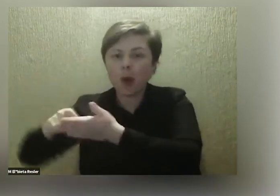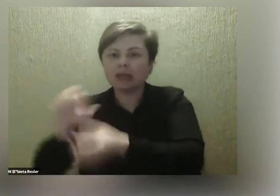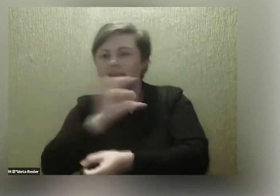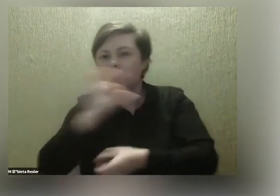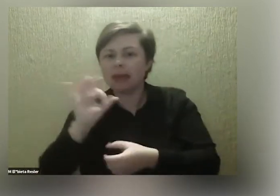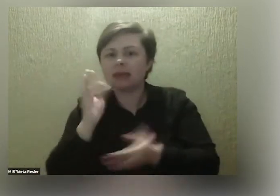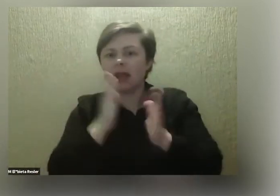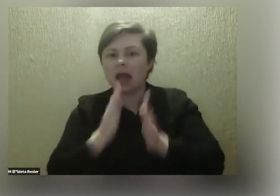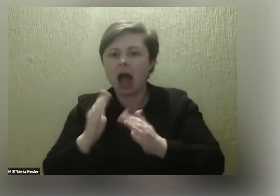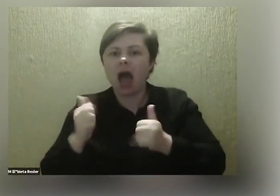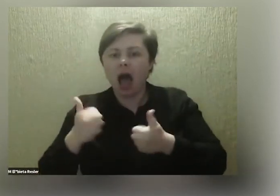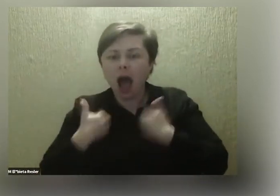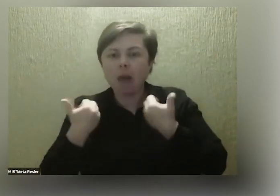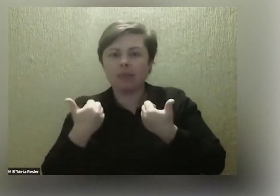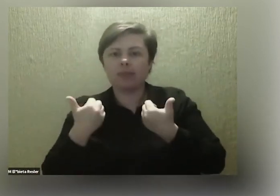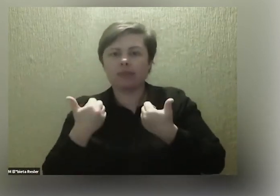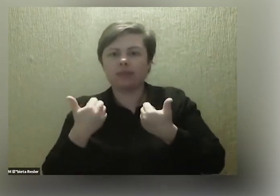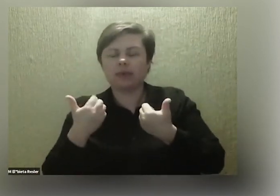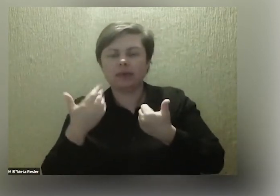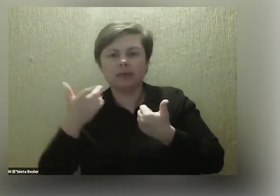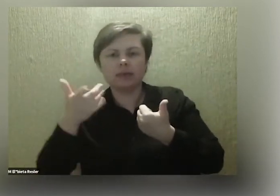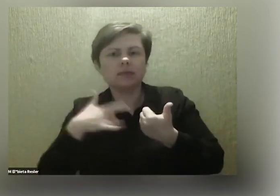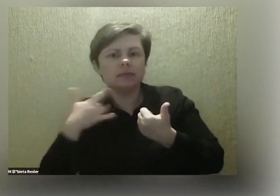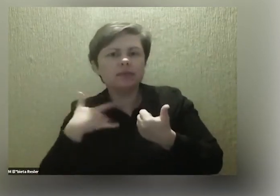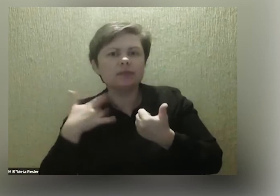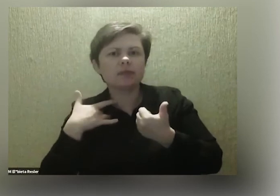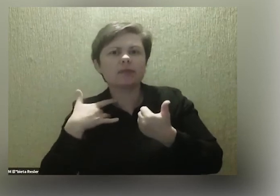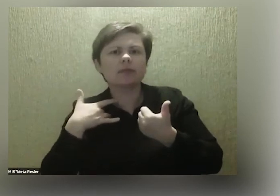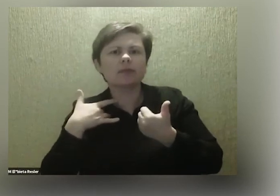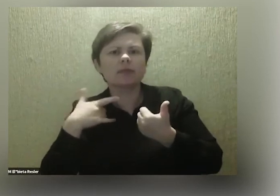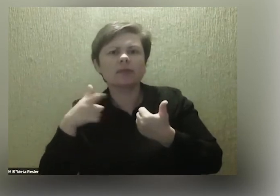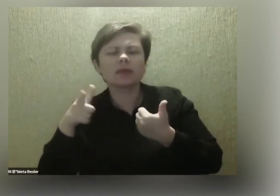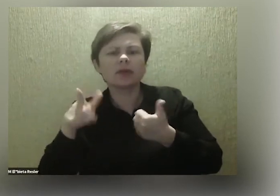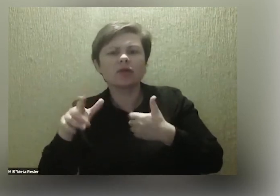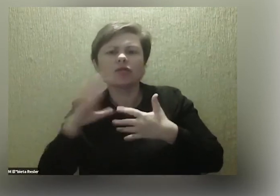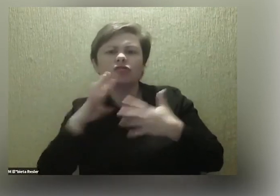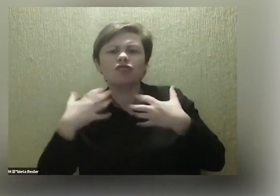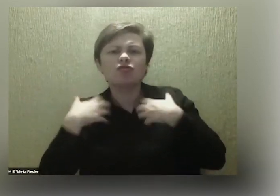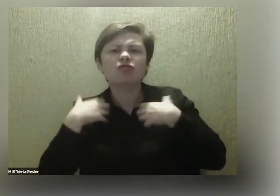przypominać określone miejsca takiego życia codziennego.